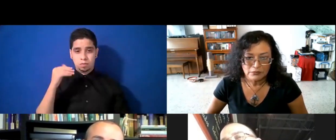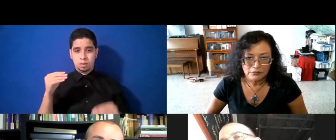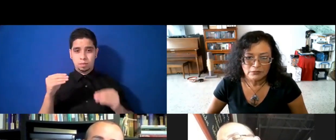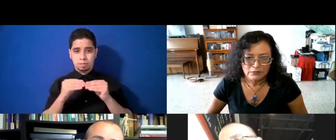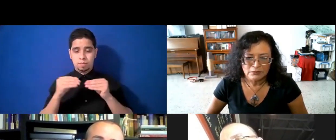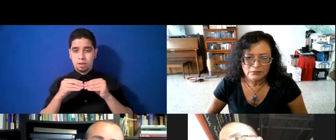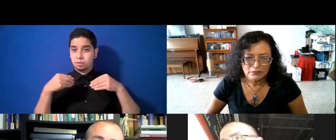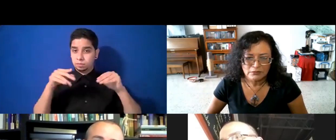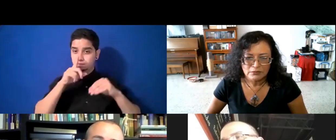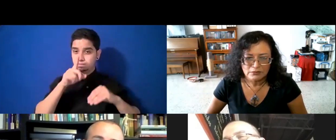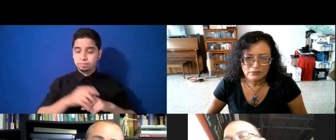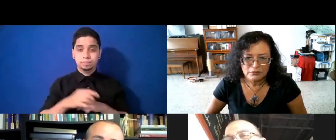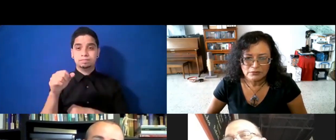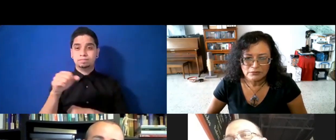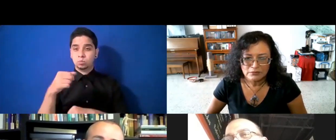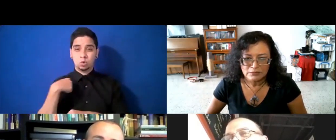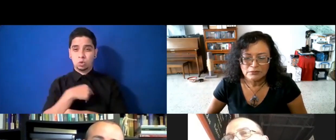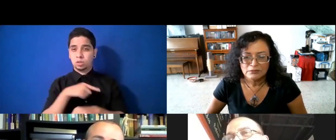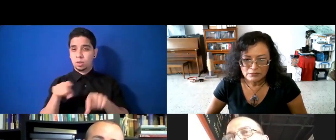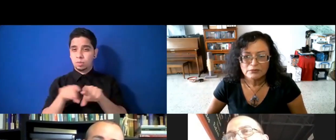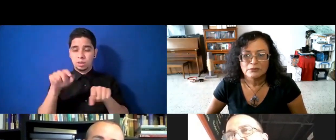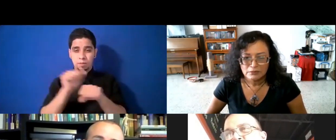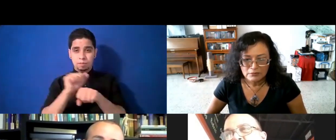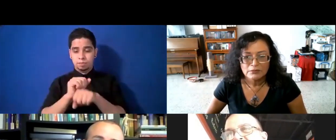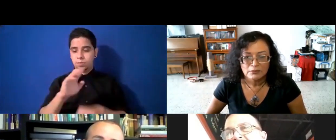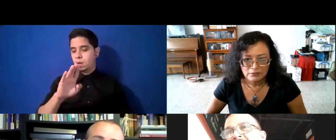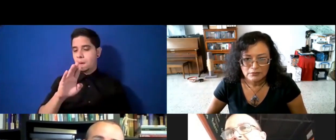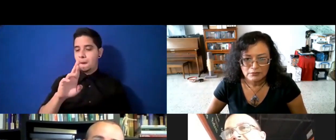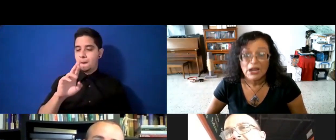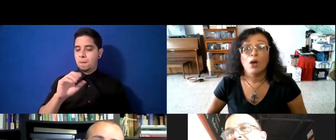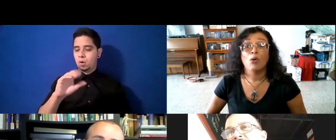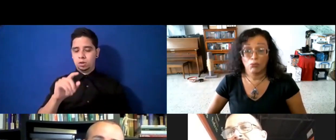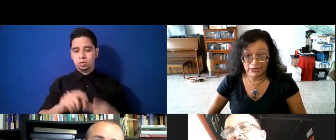pero trabajamos con brócoli, con zucchini, trabajamos,